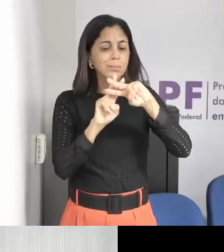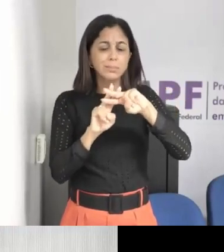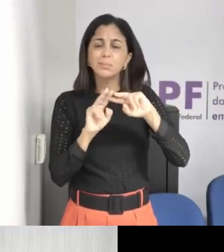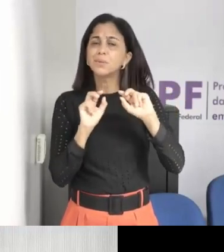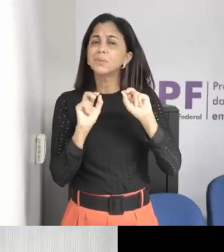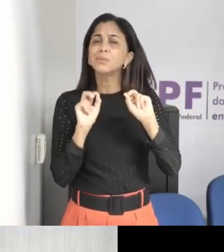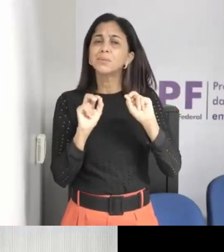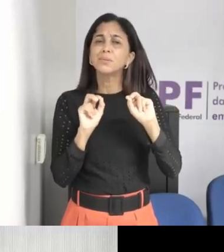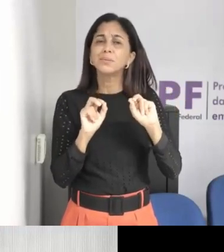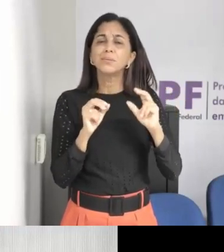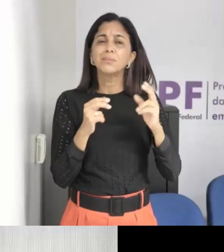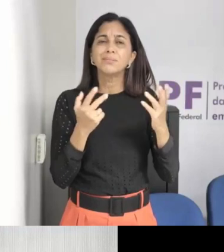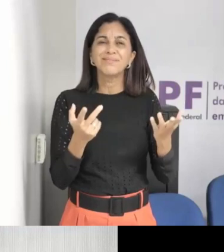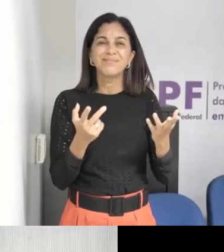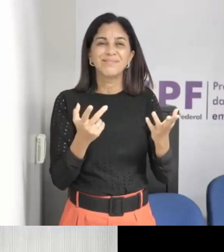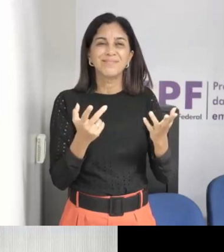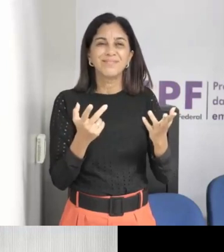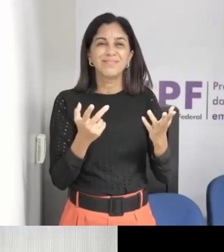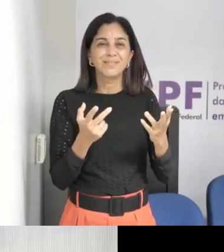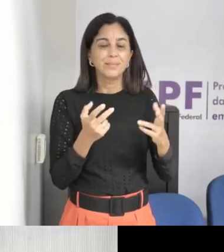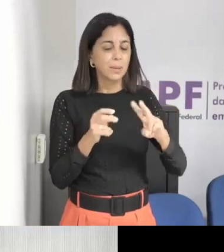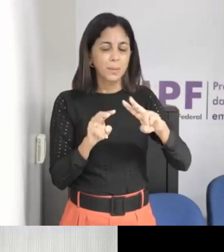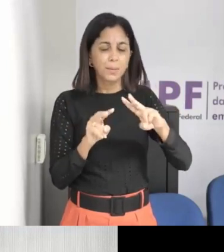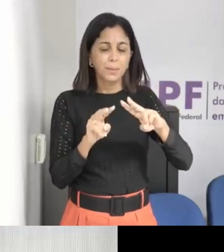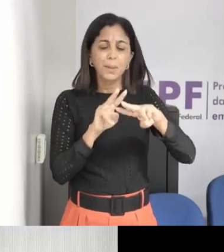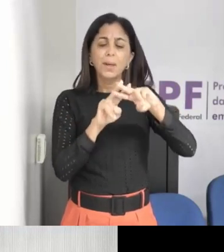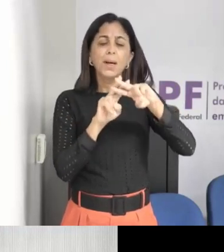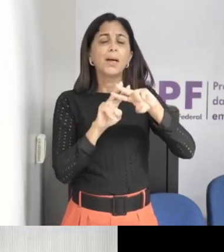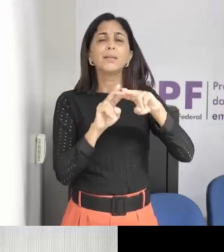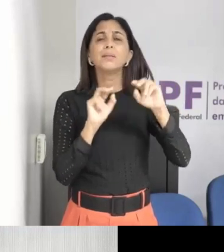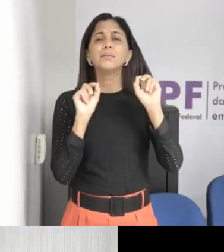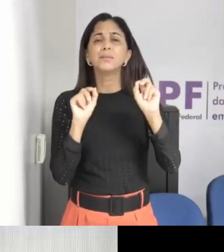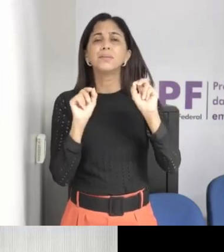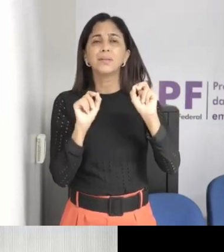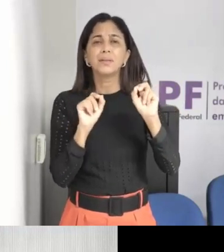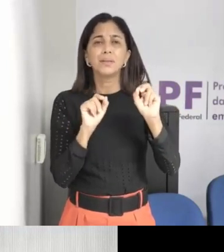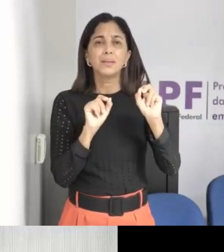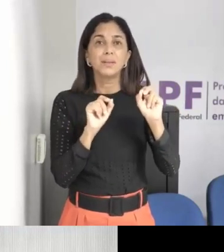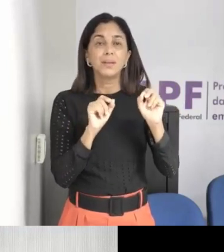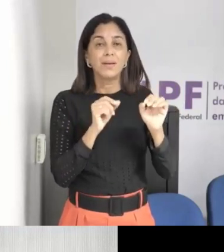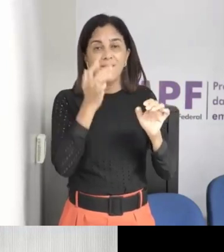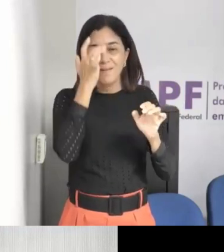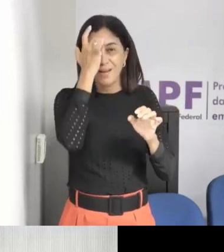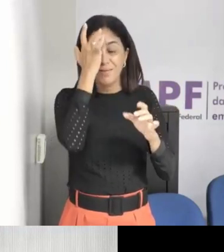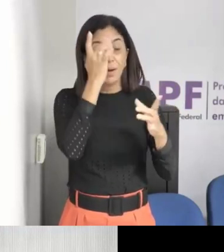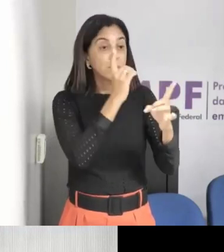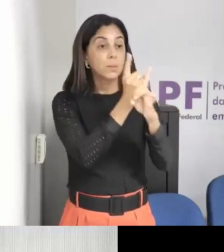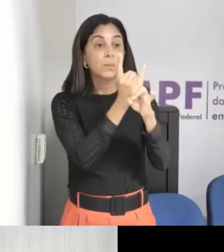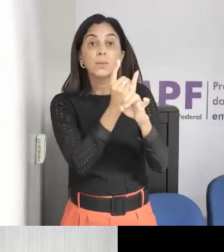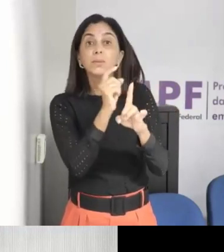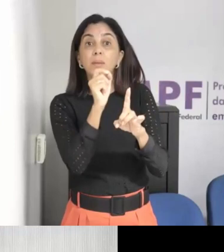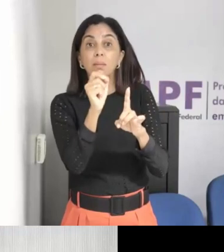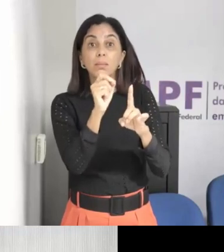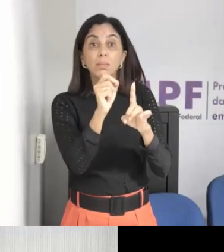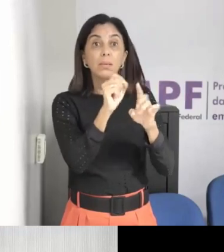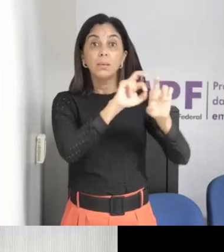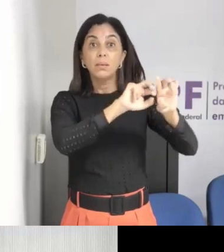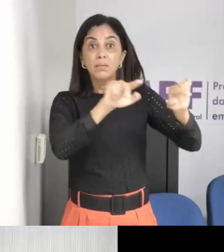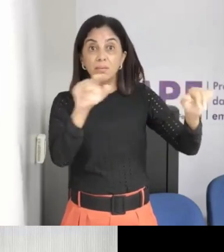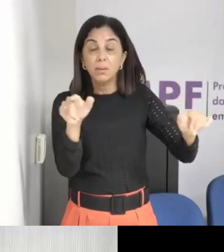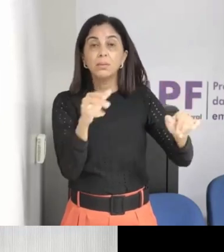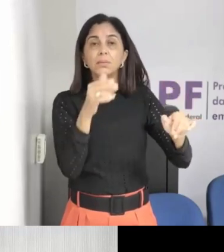serve como um vetor de mapeamento realmente das imagens de crianças que são veiculadas nas redes sociais.